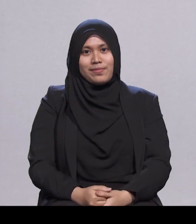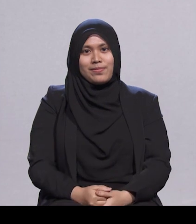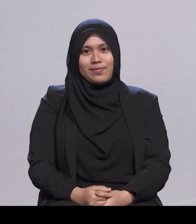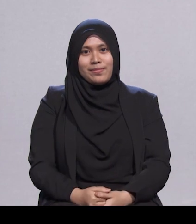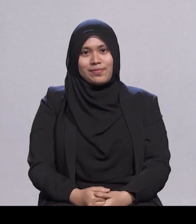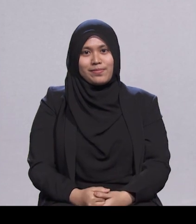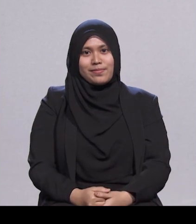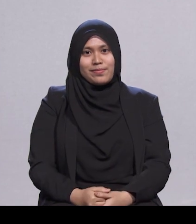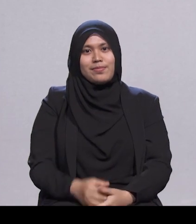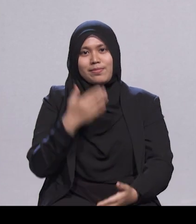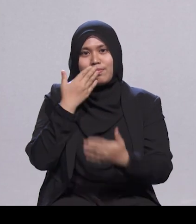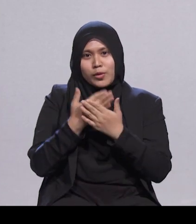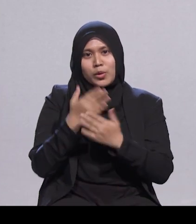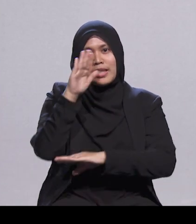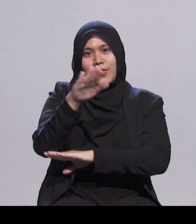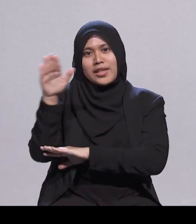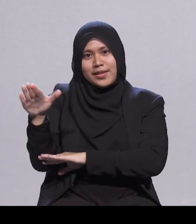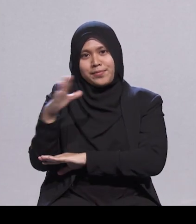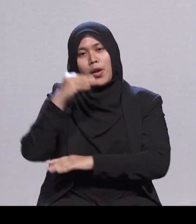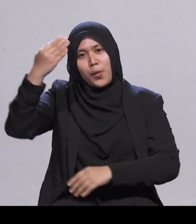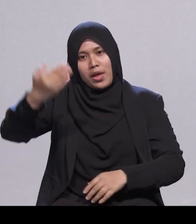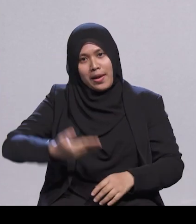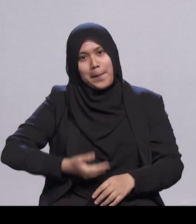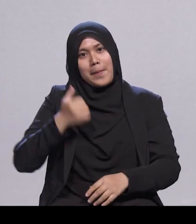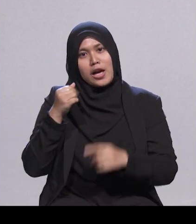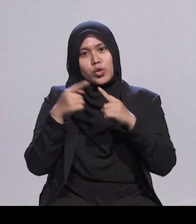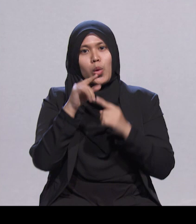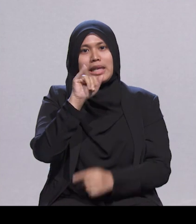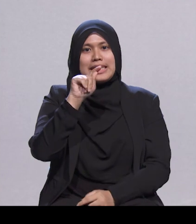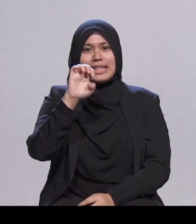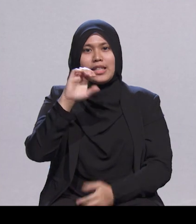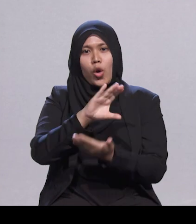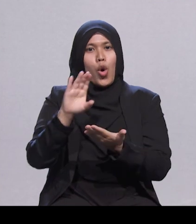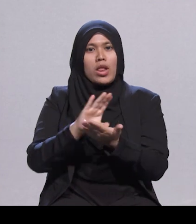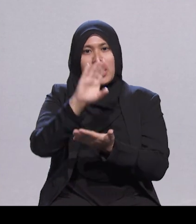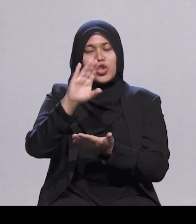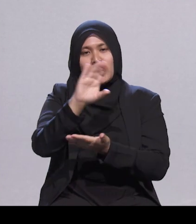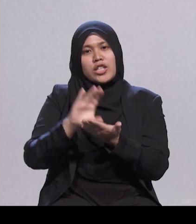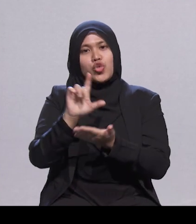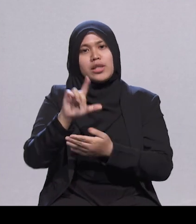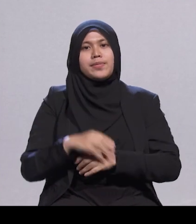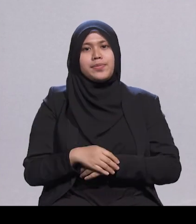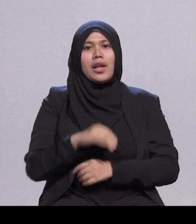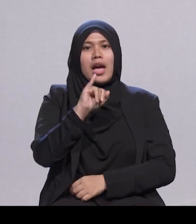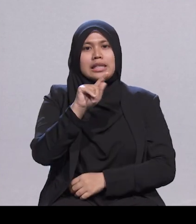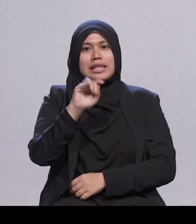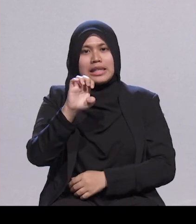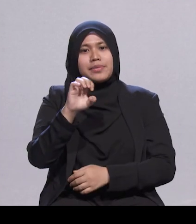Good evening and welcome back to ITE College Central. ITE was such gracious host last year